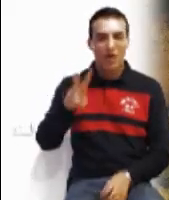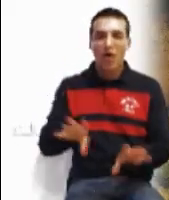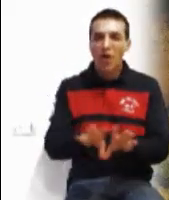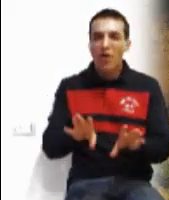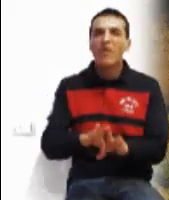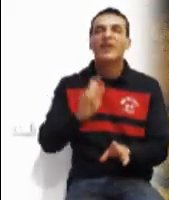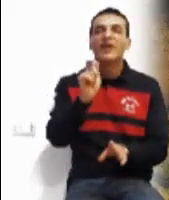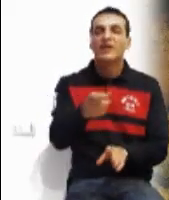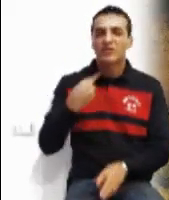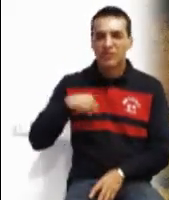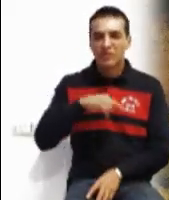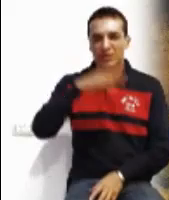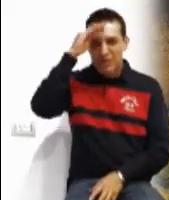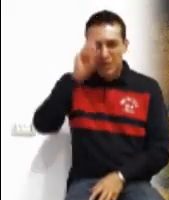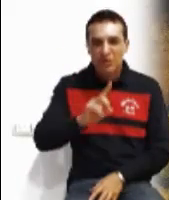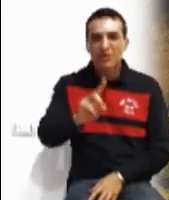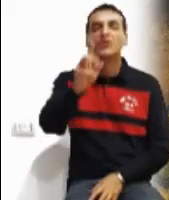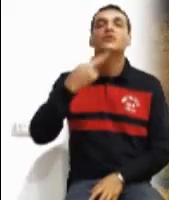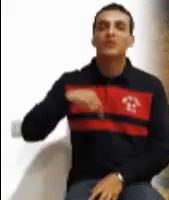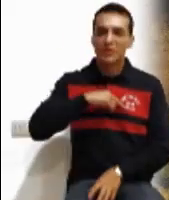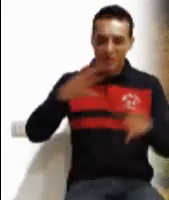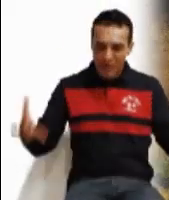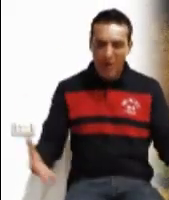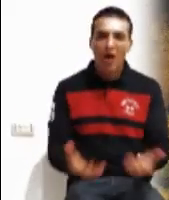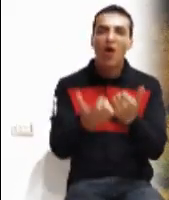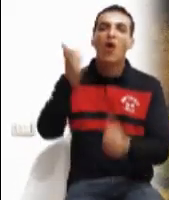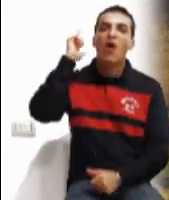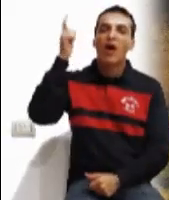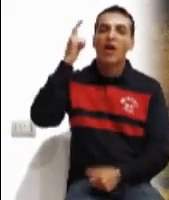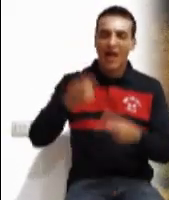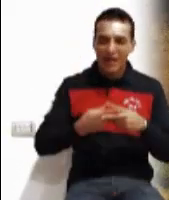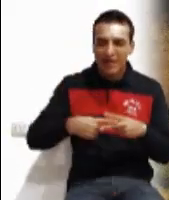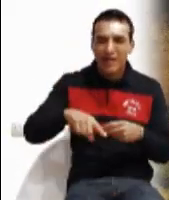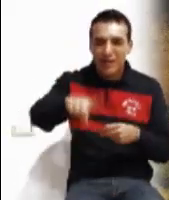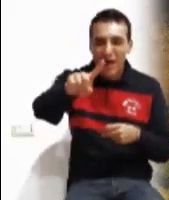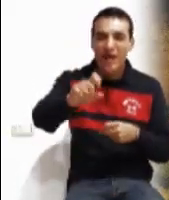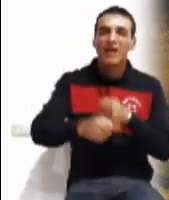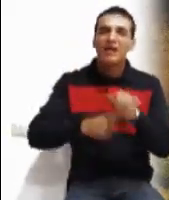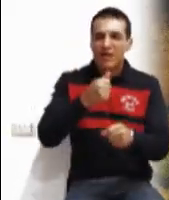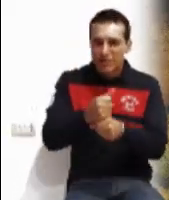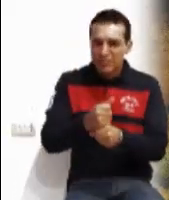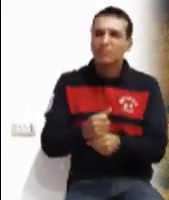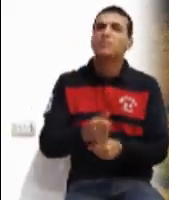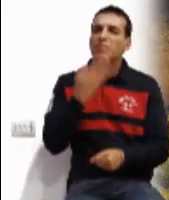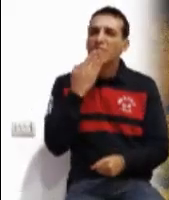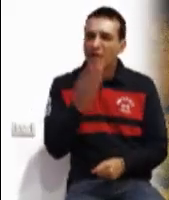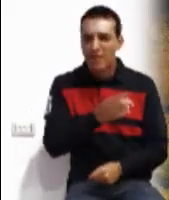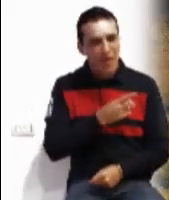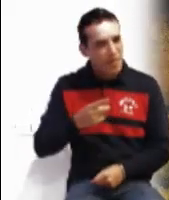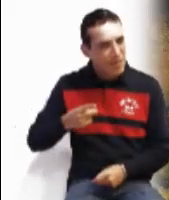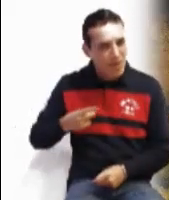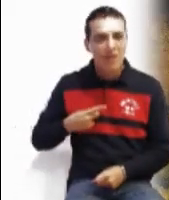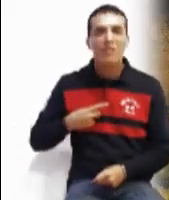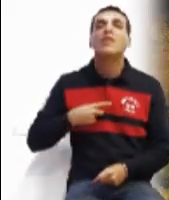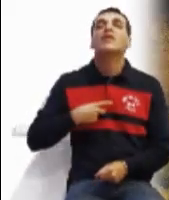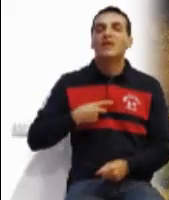Que iniciemos la travesía de un año Que promete ser difícil Pero que tendrá que dar muchos frutos